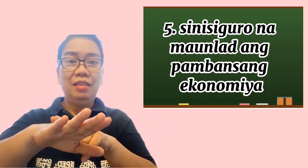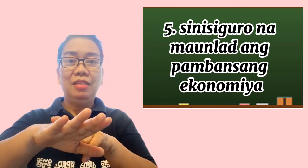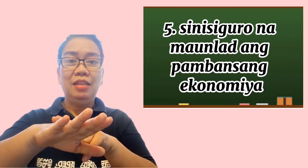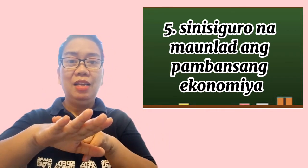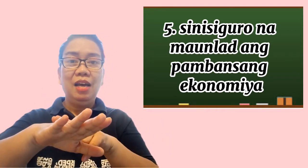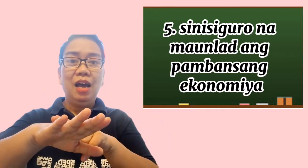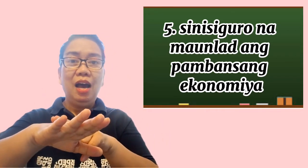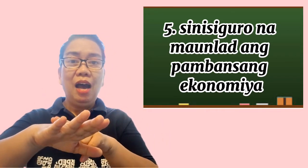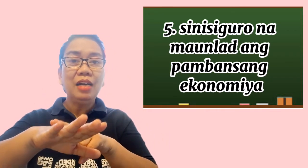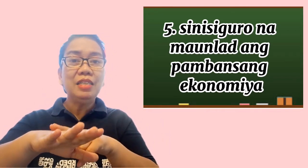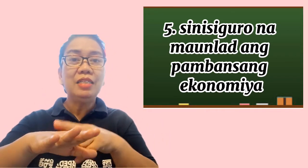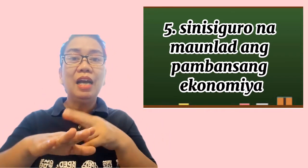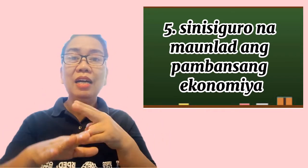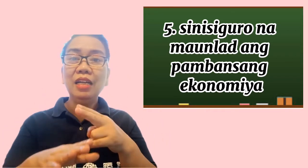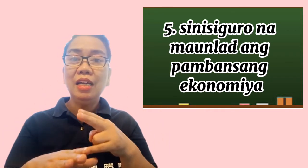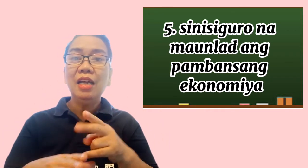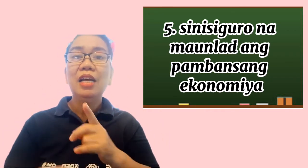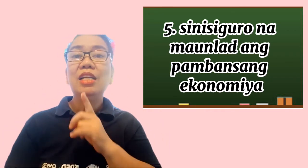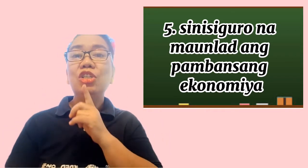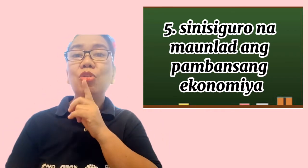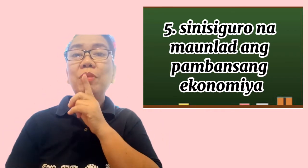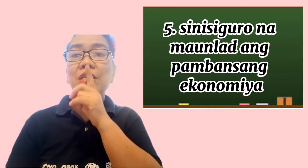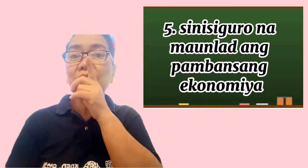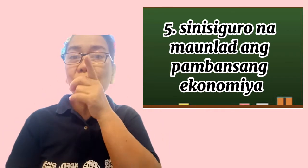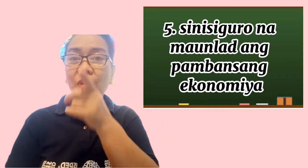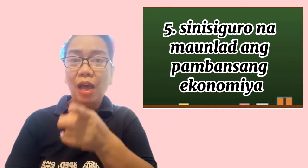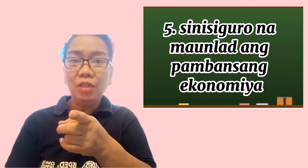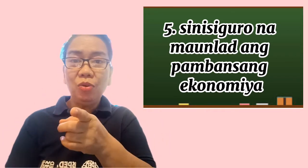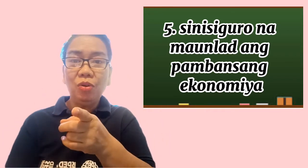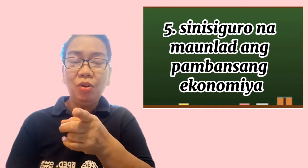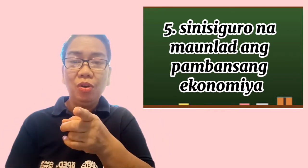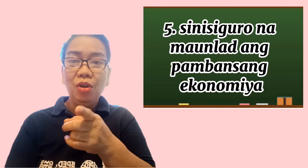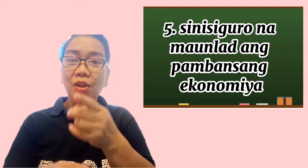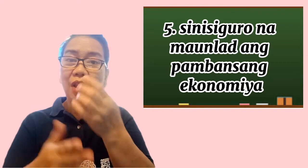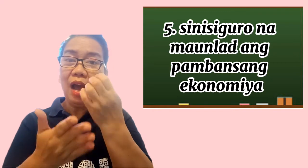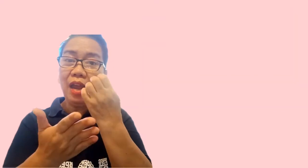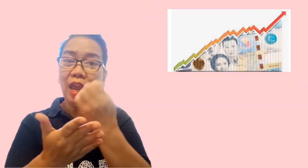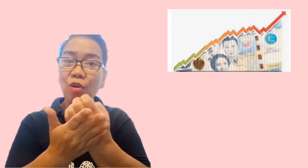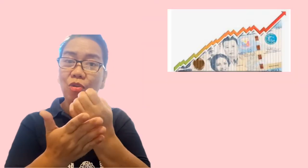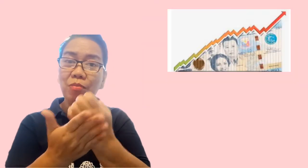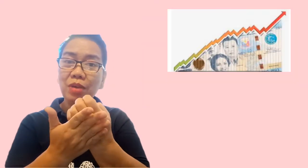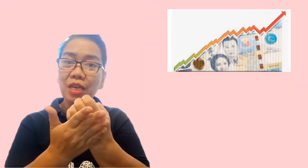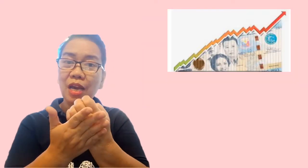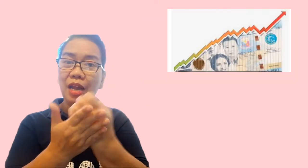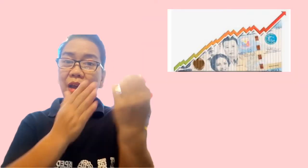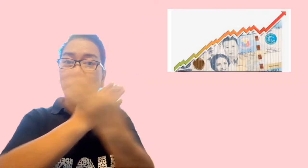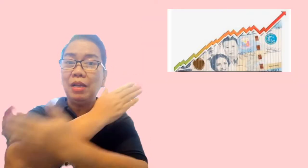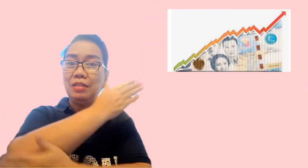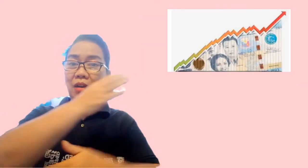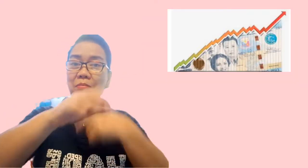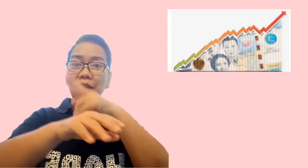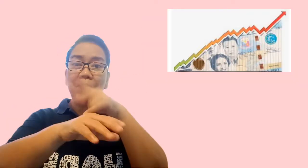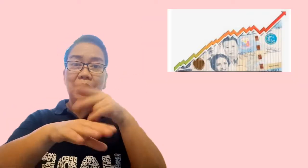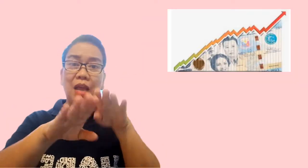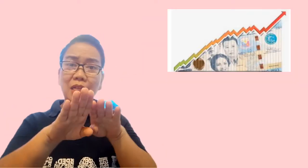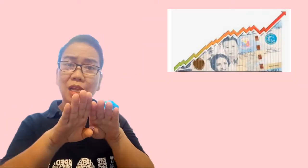ang siyang sumisigurado na ang ekonomiya ng bansang Pilipinas ay